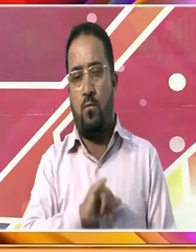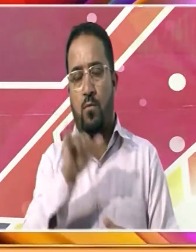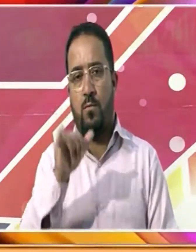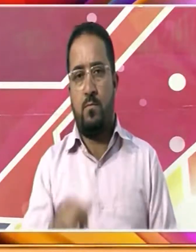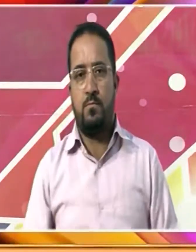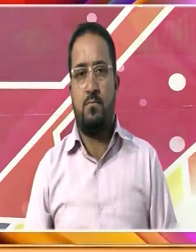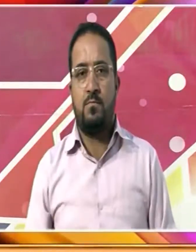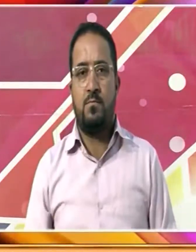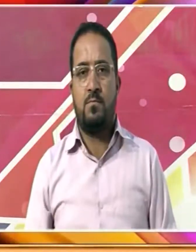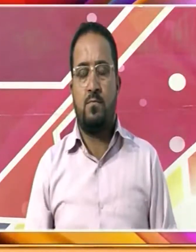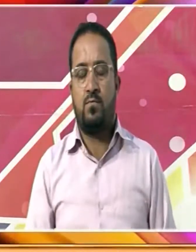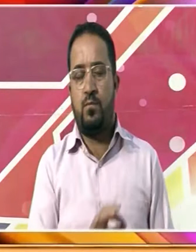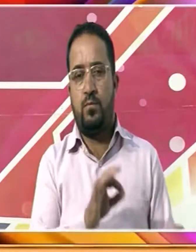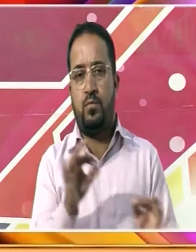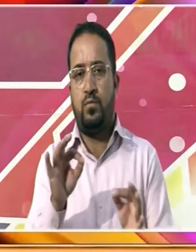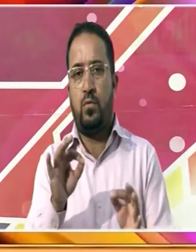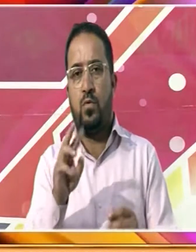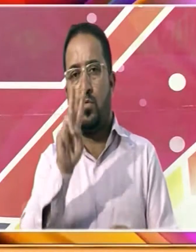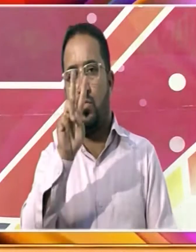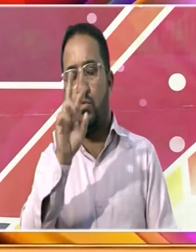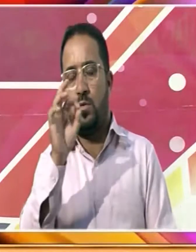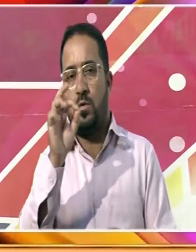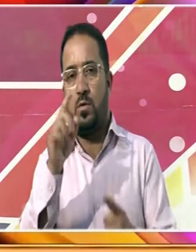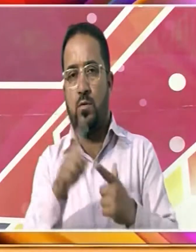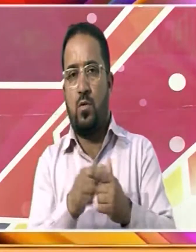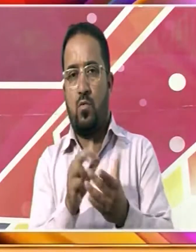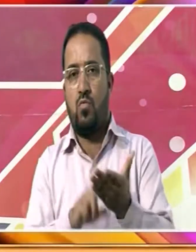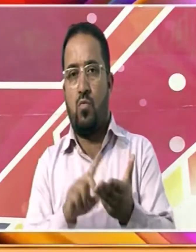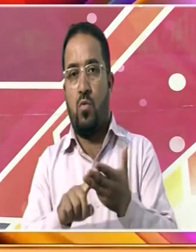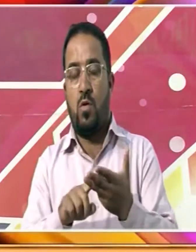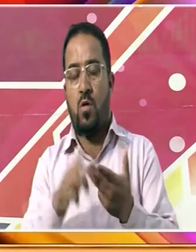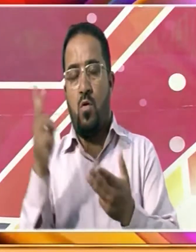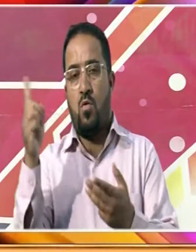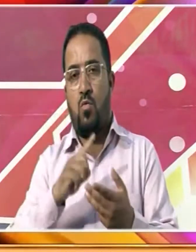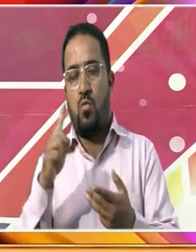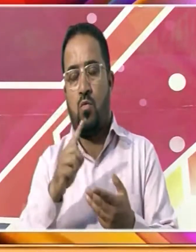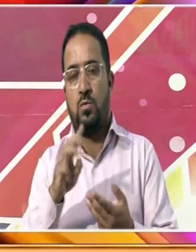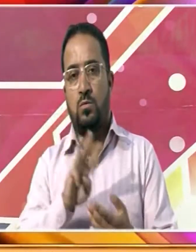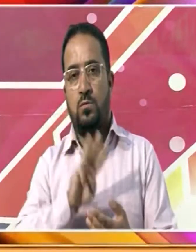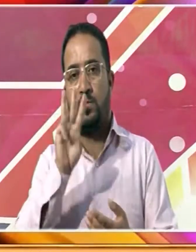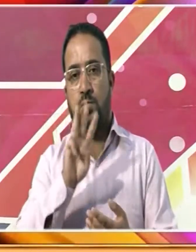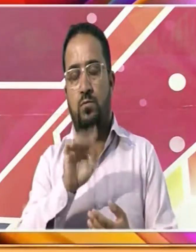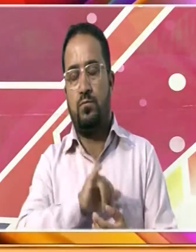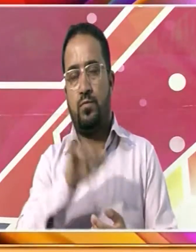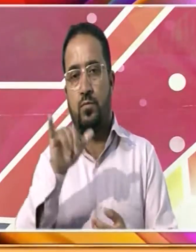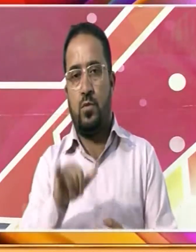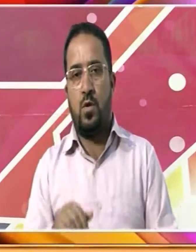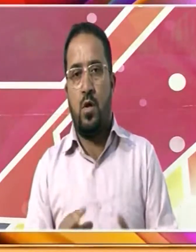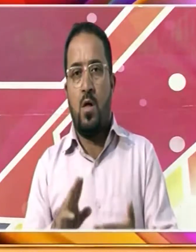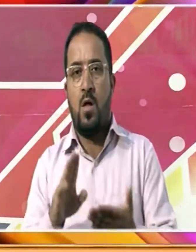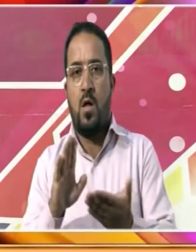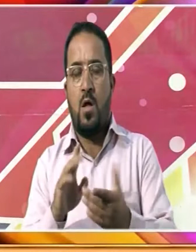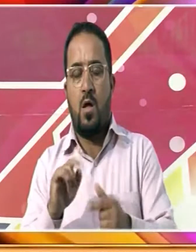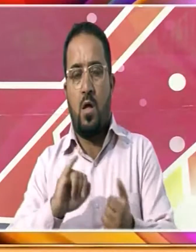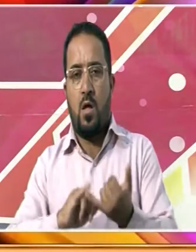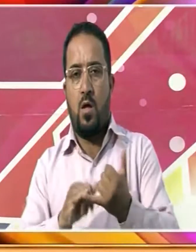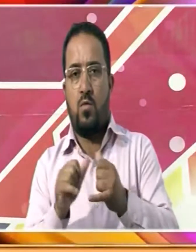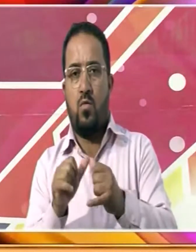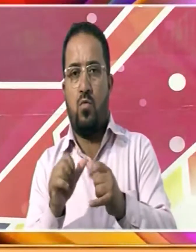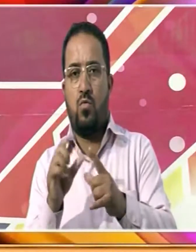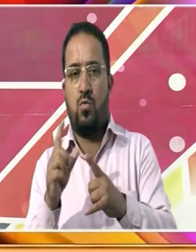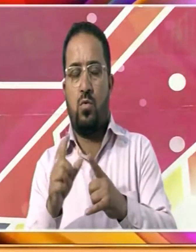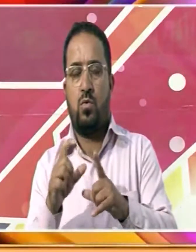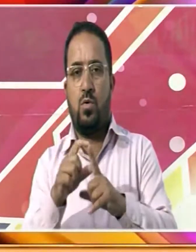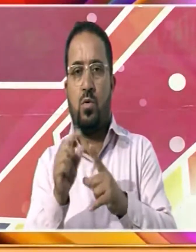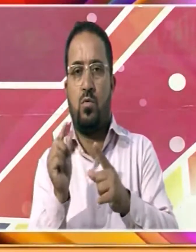اور اس کے بعد بیس جون تک روزانہ تین پروازیں آزمین کو لے کر سعودی عرب کی طرف روانہ ہوا کرے